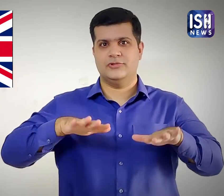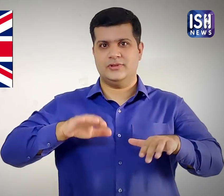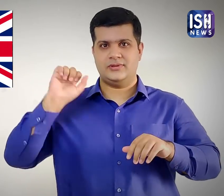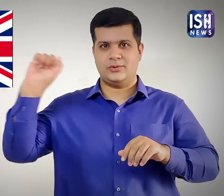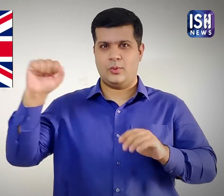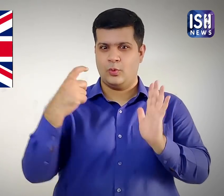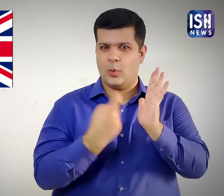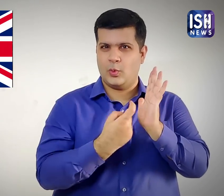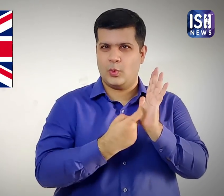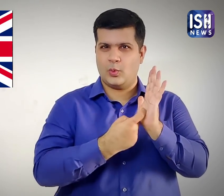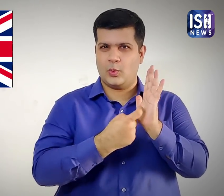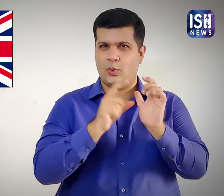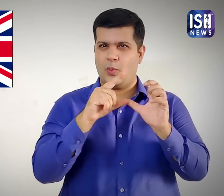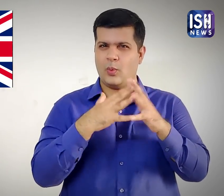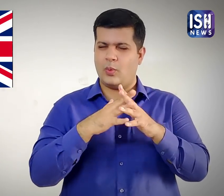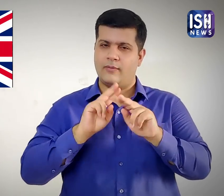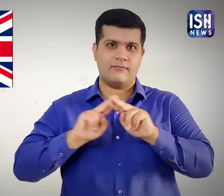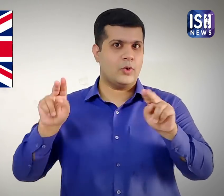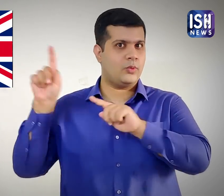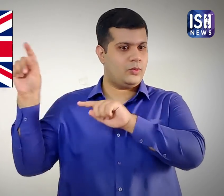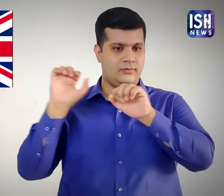दौरान उन्होंने हमारे सभी कानून बनाए।